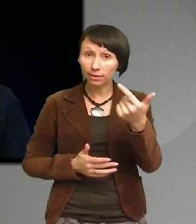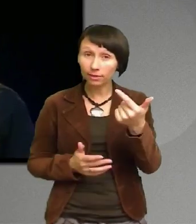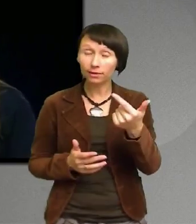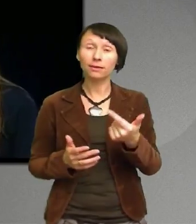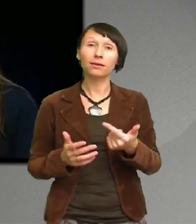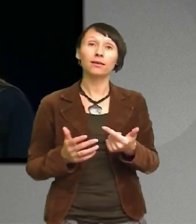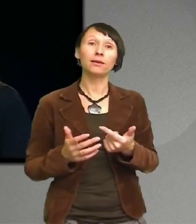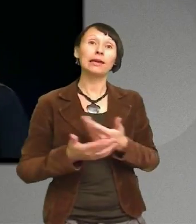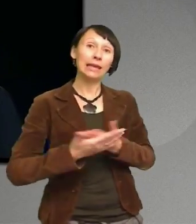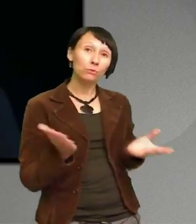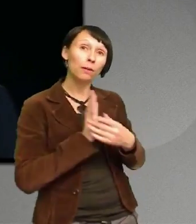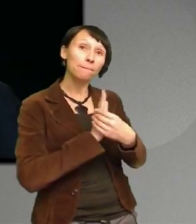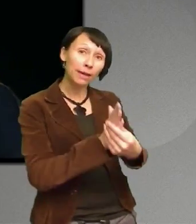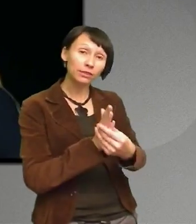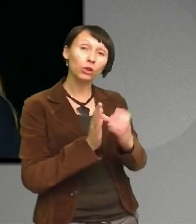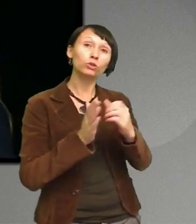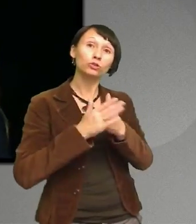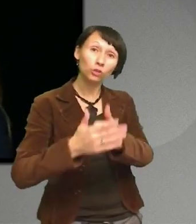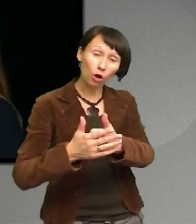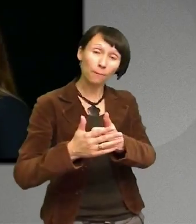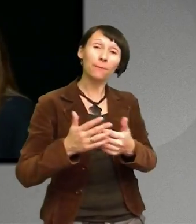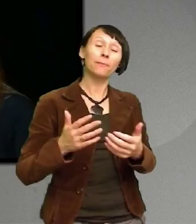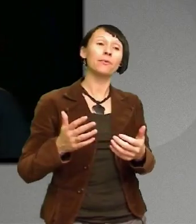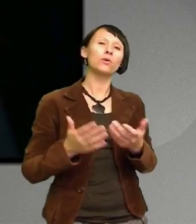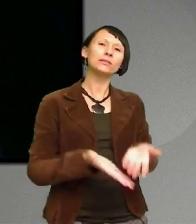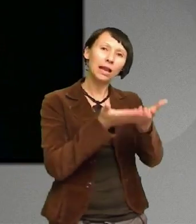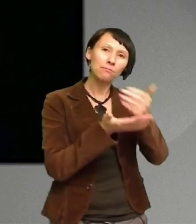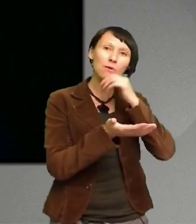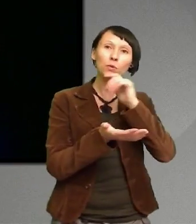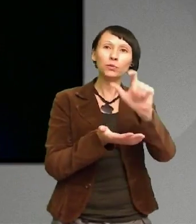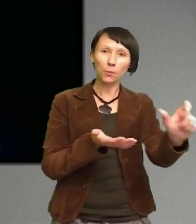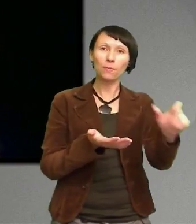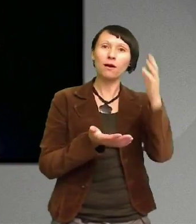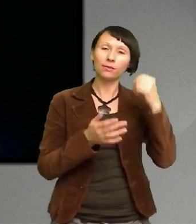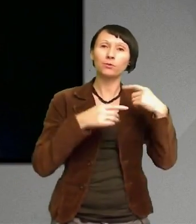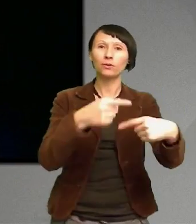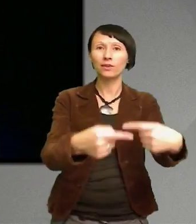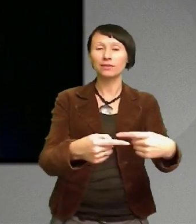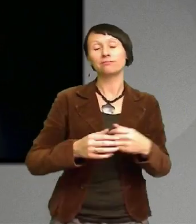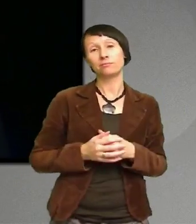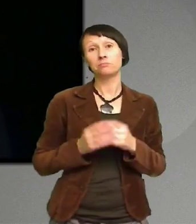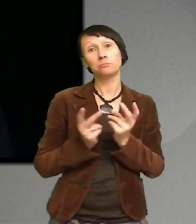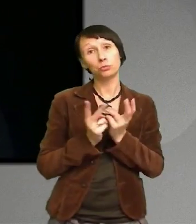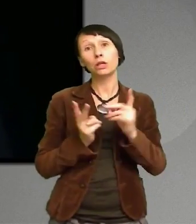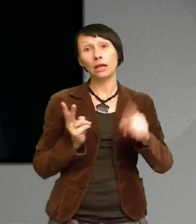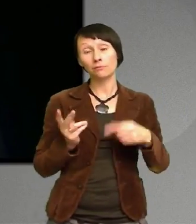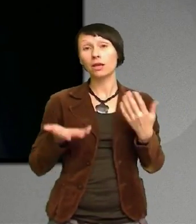mentorskap Och hjälpa de unga att utvecklas Så det krävs ganska mycket av organisationer